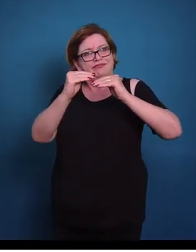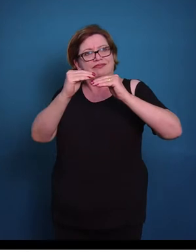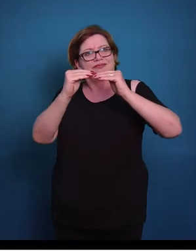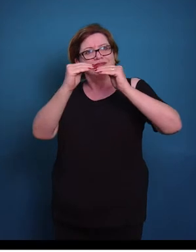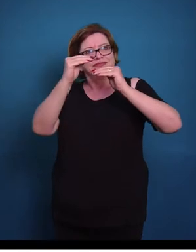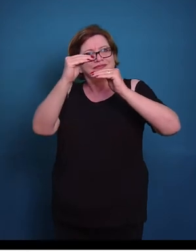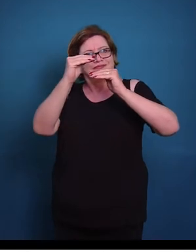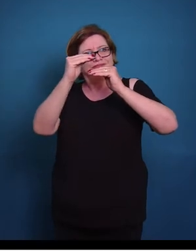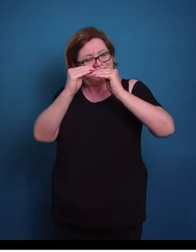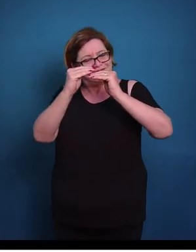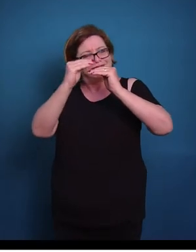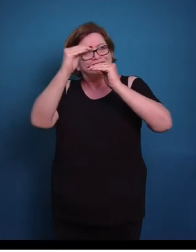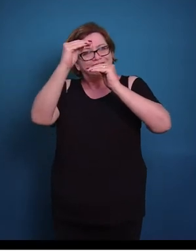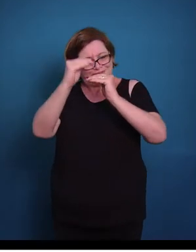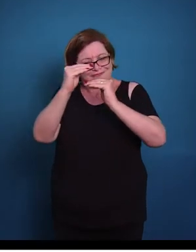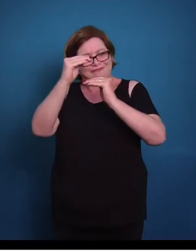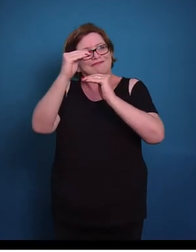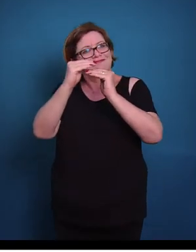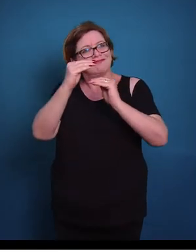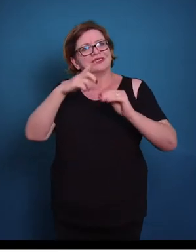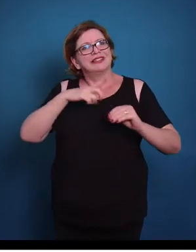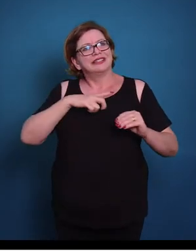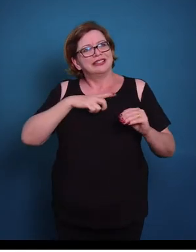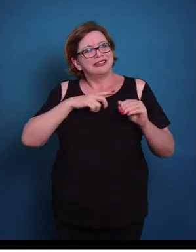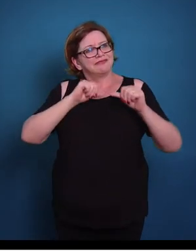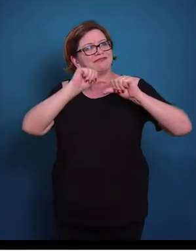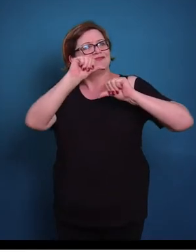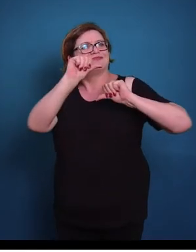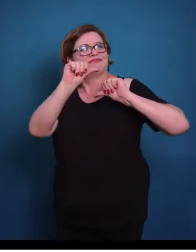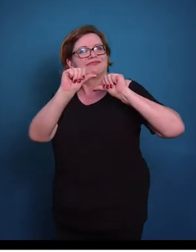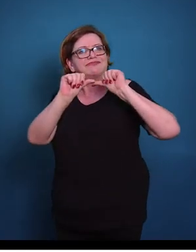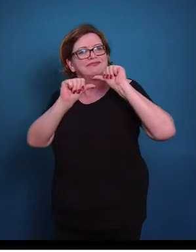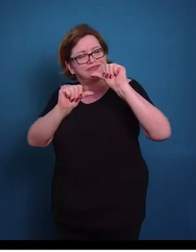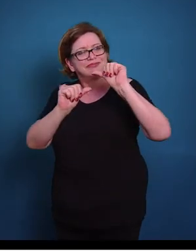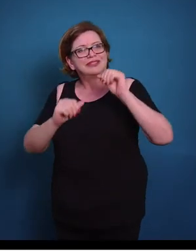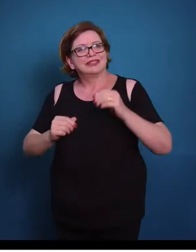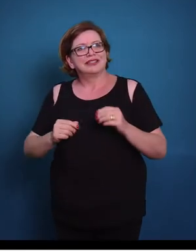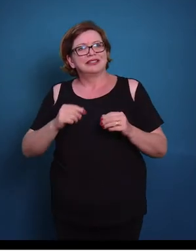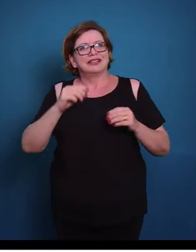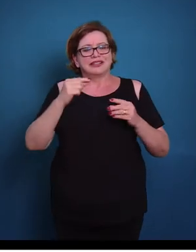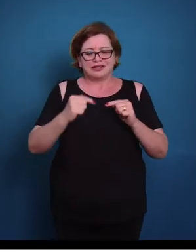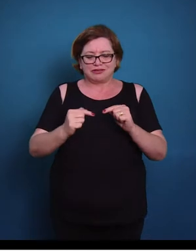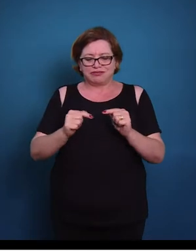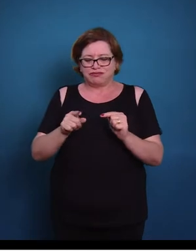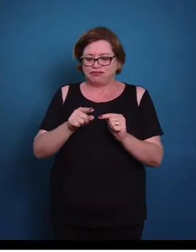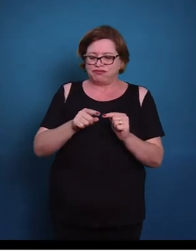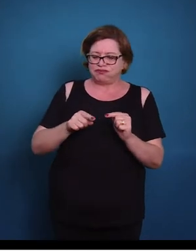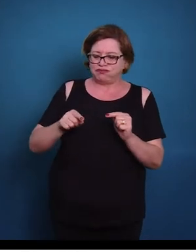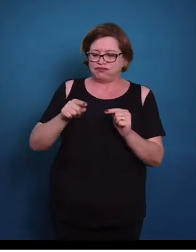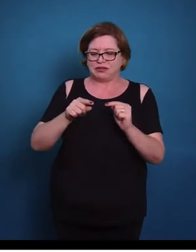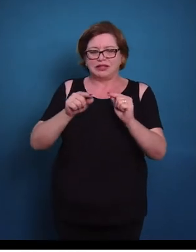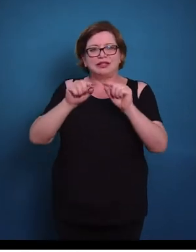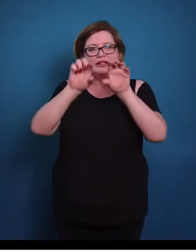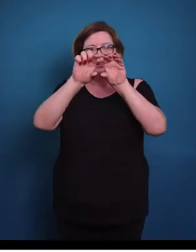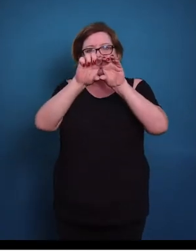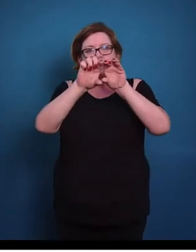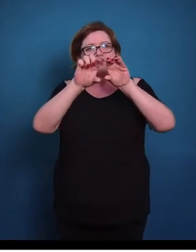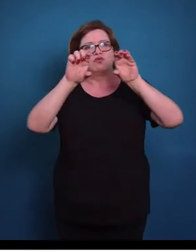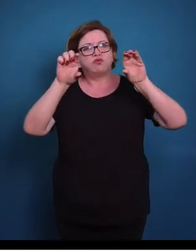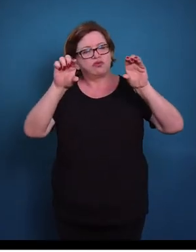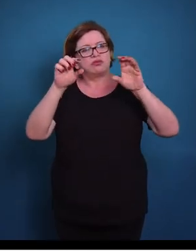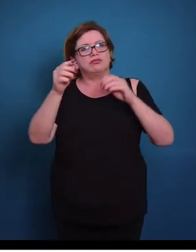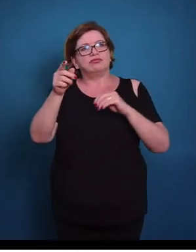achatado nessa região superior. Então nós temos uma transição aqui entre um epitélio cilíndrico para um epitélio